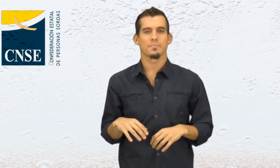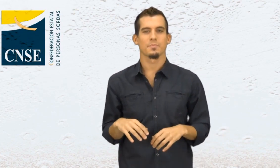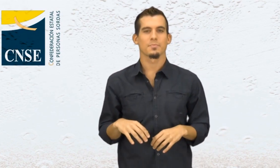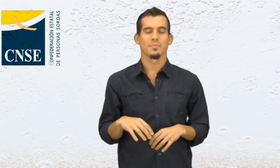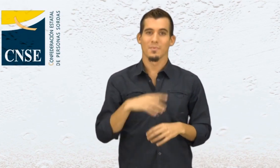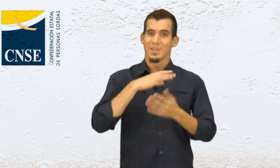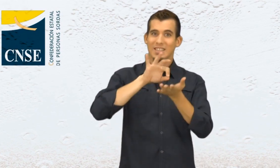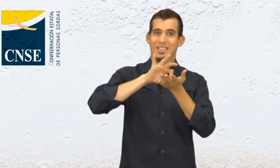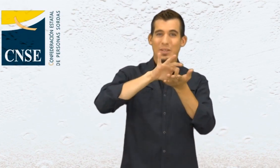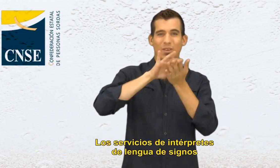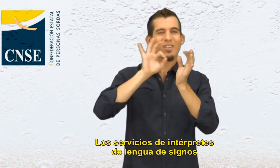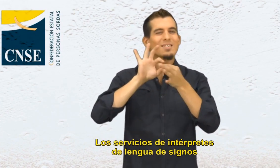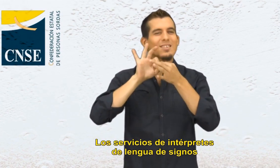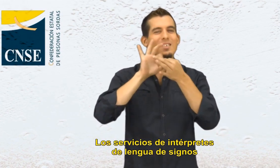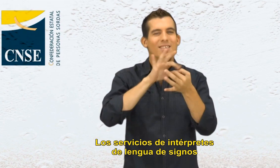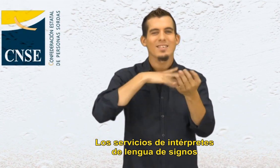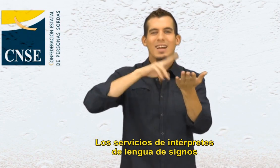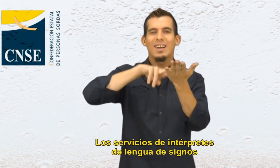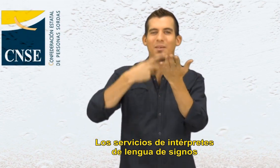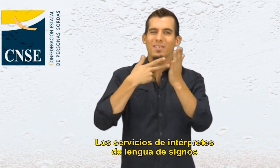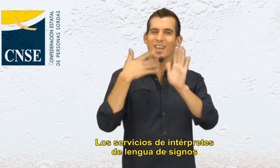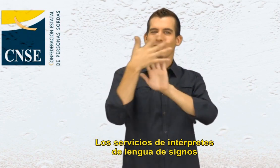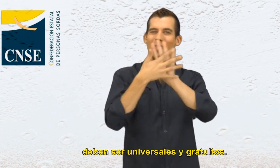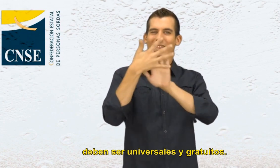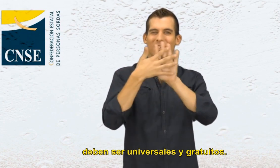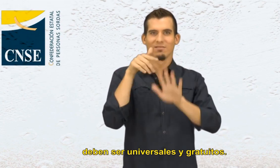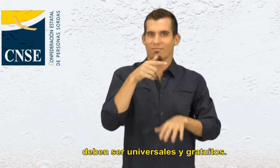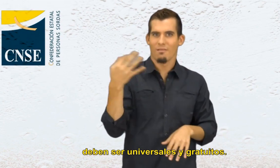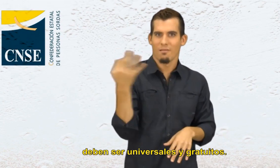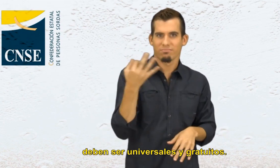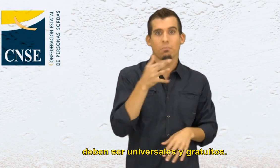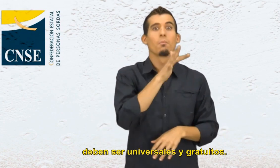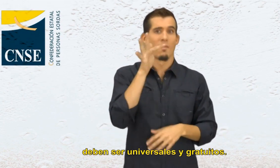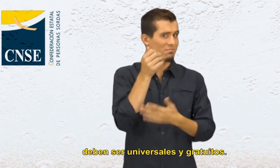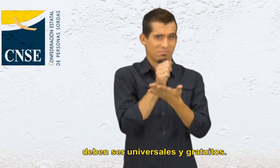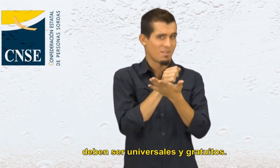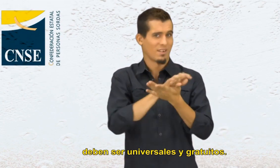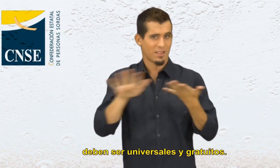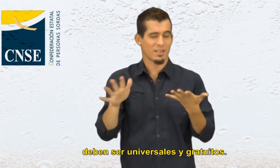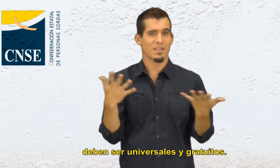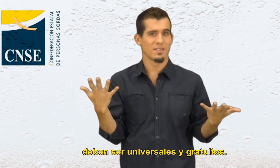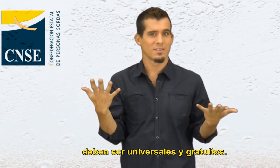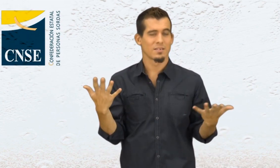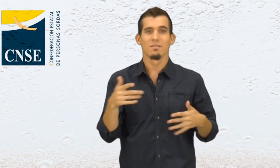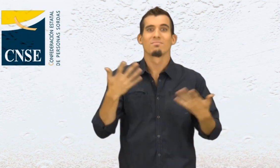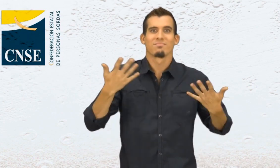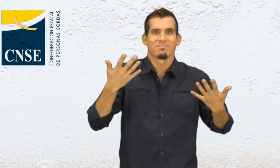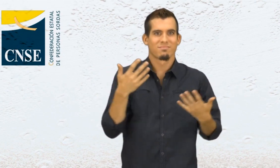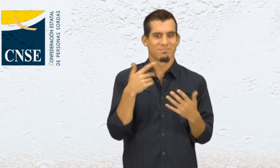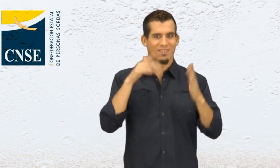Los servicios de intérpretes de lengua de signos deben ser universales y gratuitos. Por mucho que la crisis